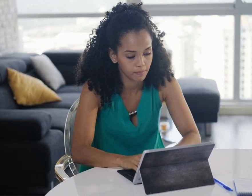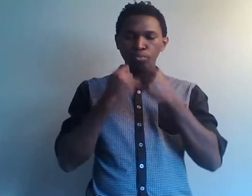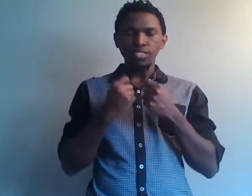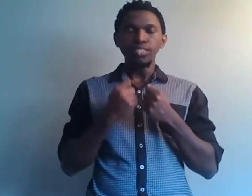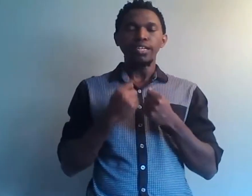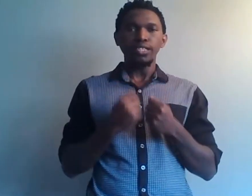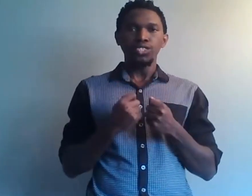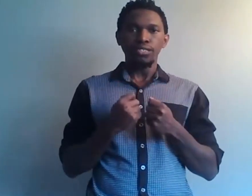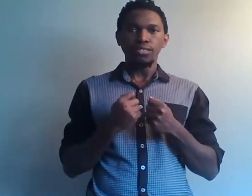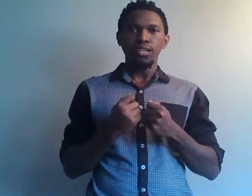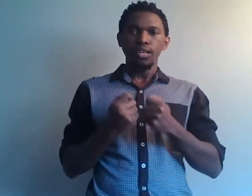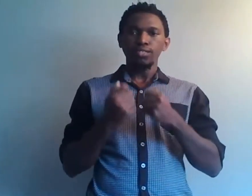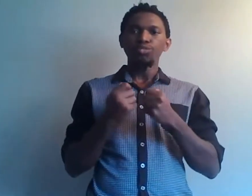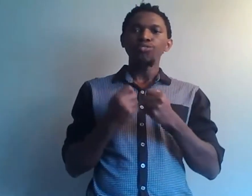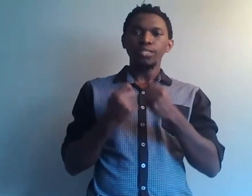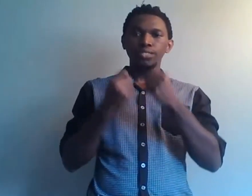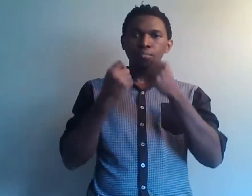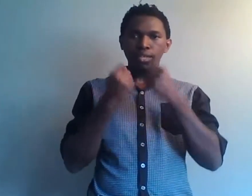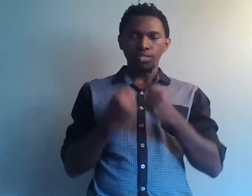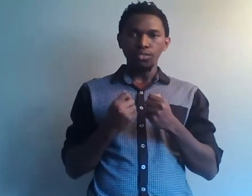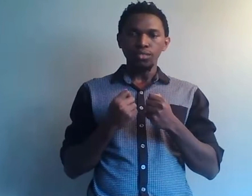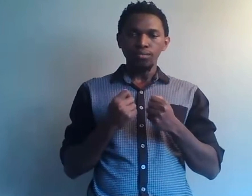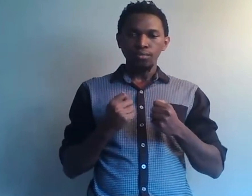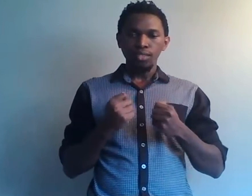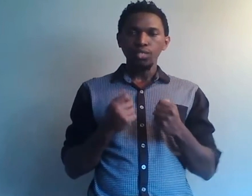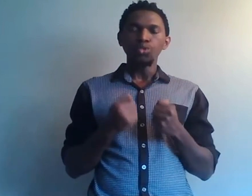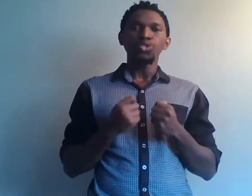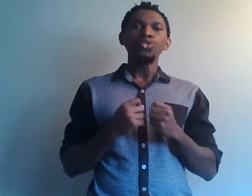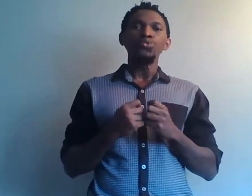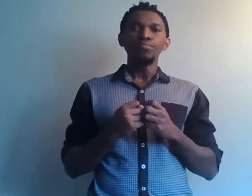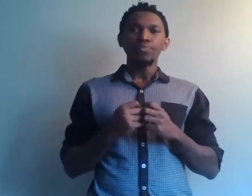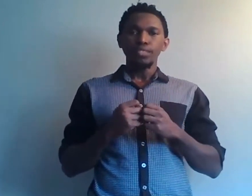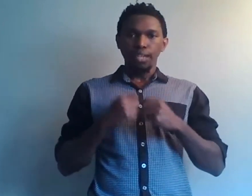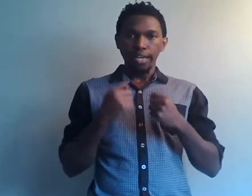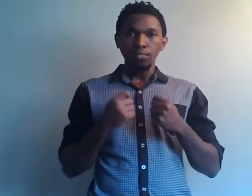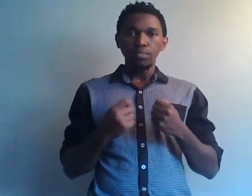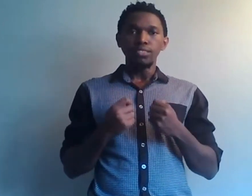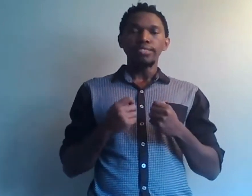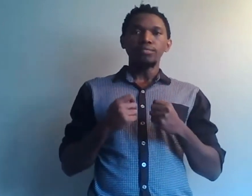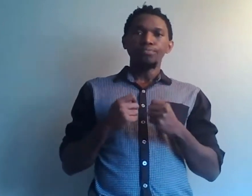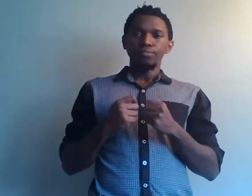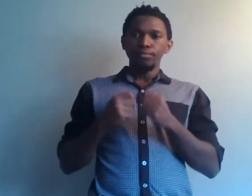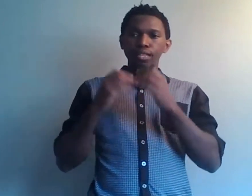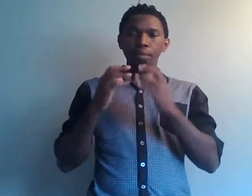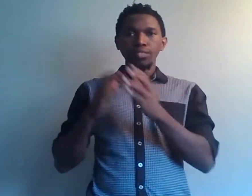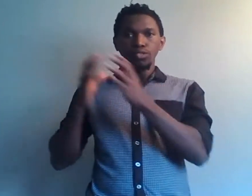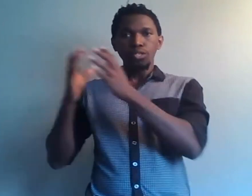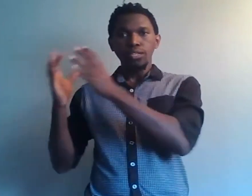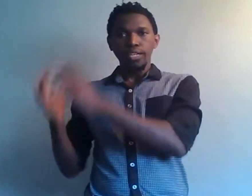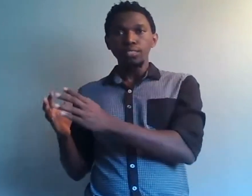posséder des richesses, si on veut être des personnes qui aujourd'hui créent des business et pas non seulement créer des